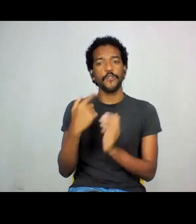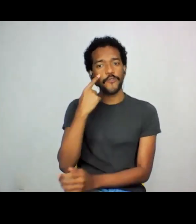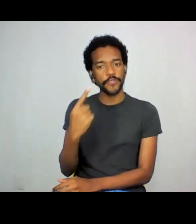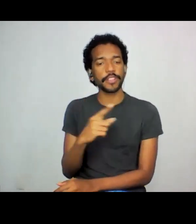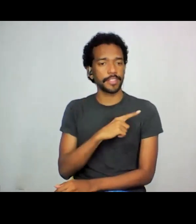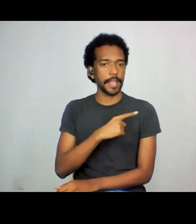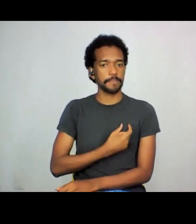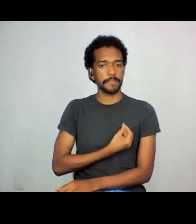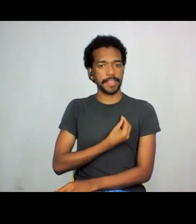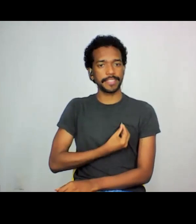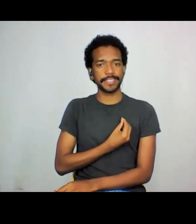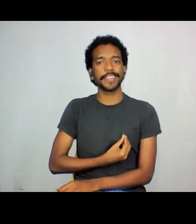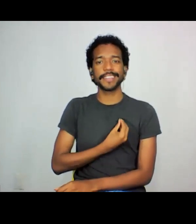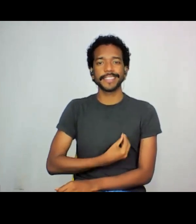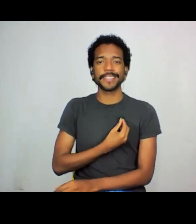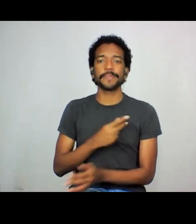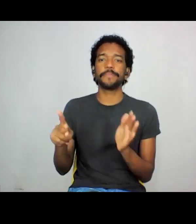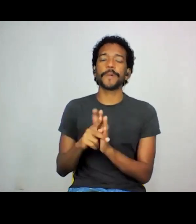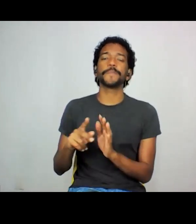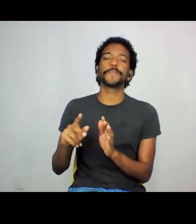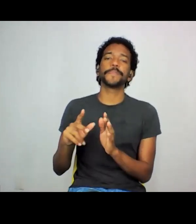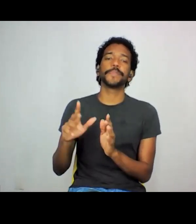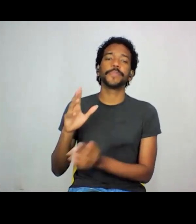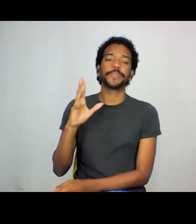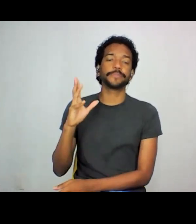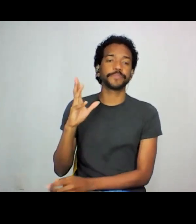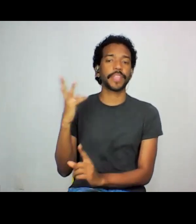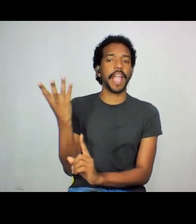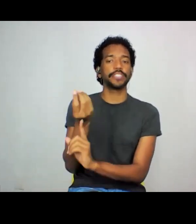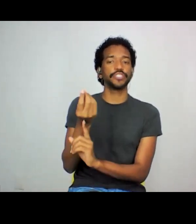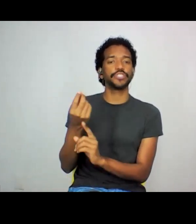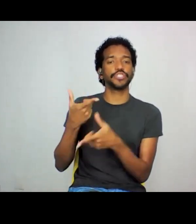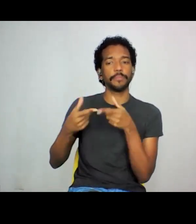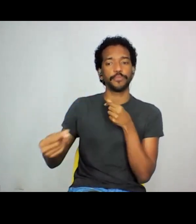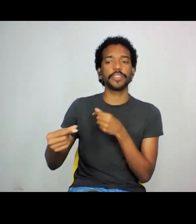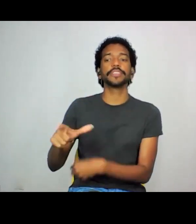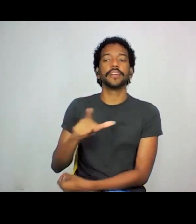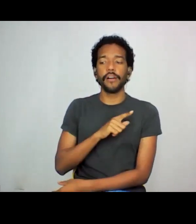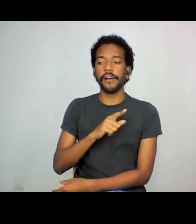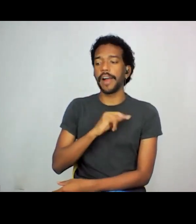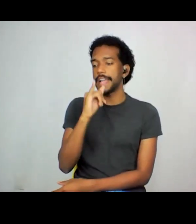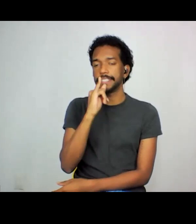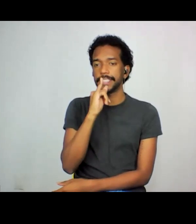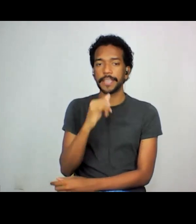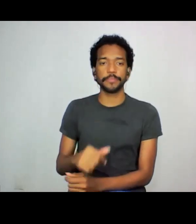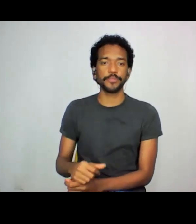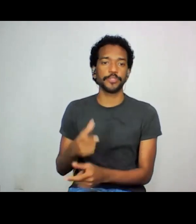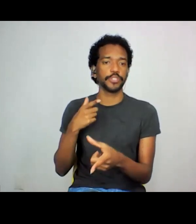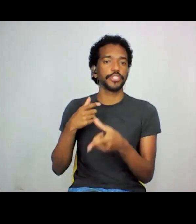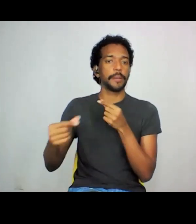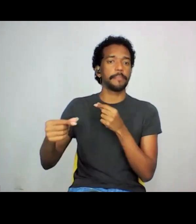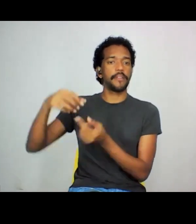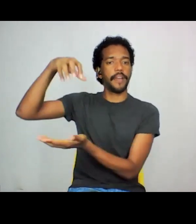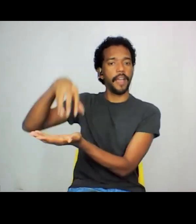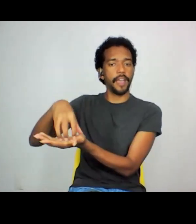essa presença da arte japonesa, de instituições como o Japan House, por exemplo, que são